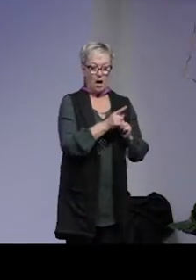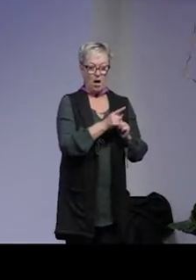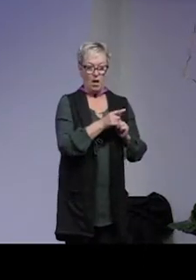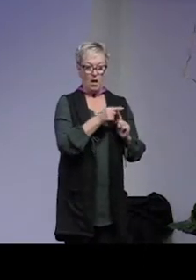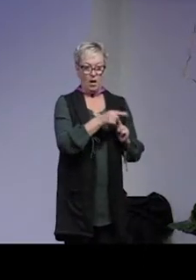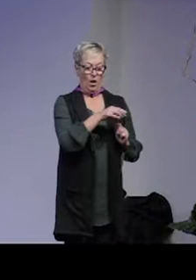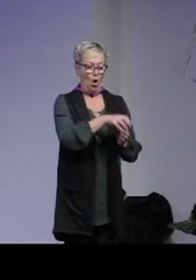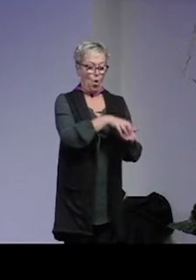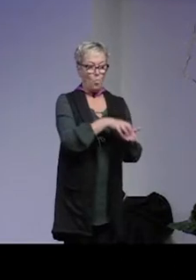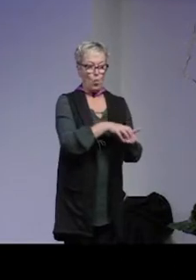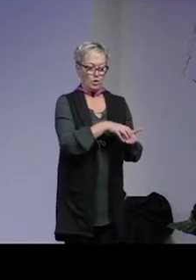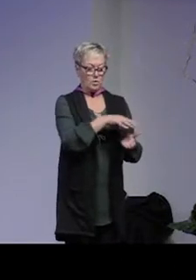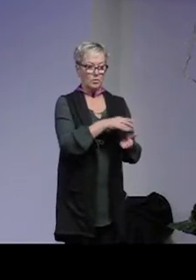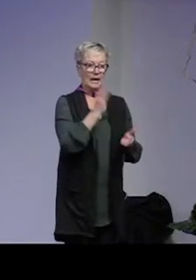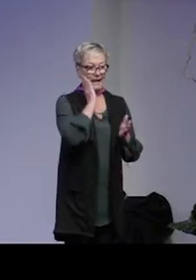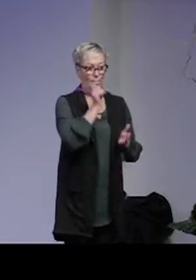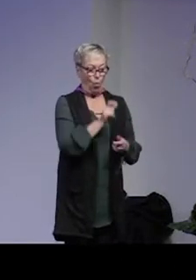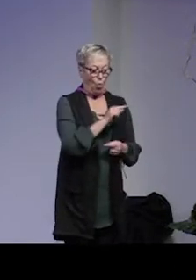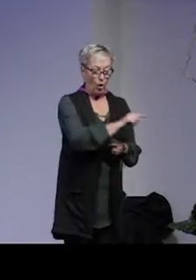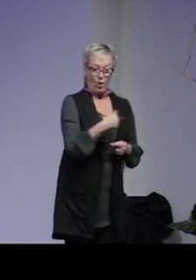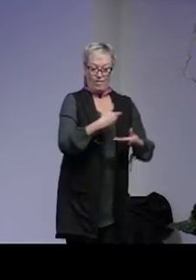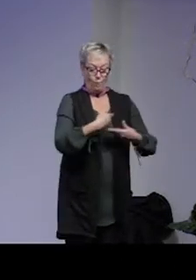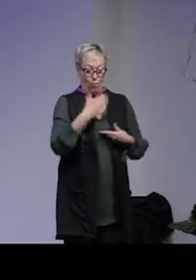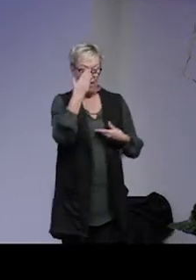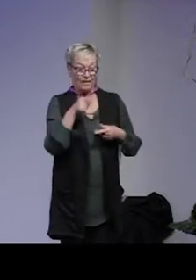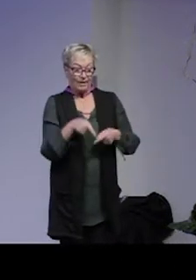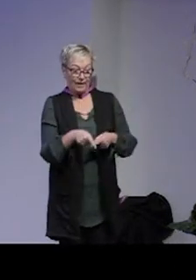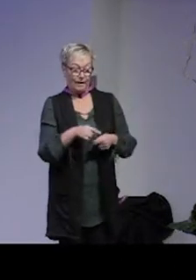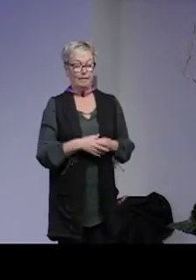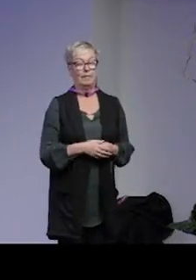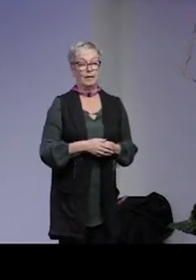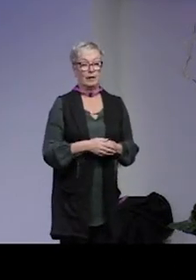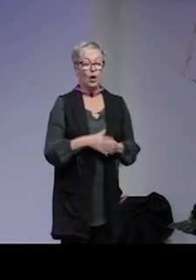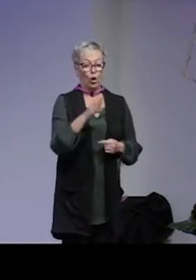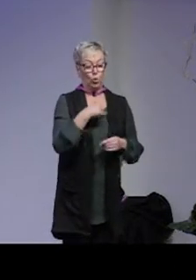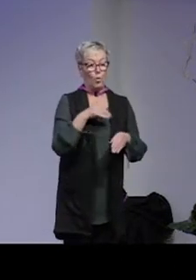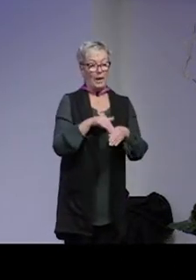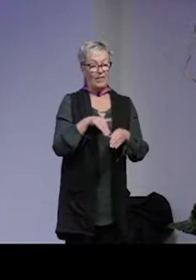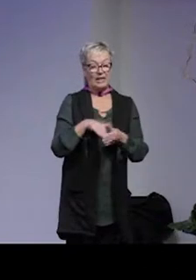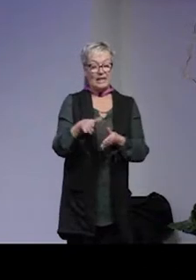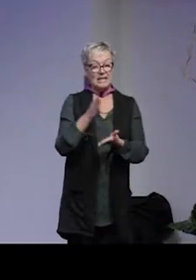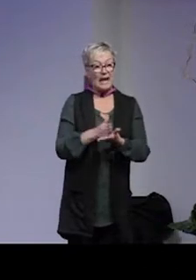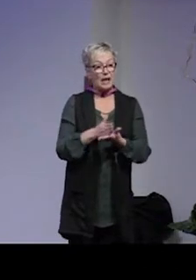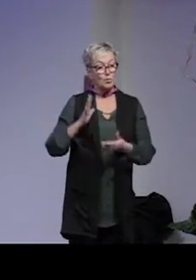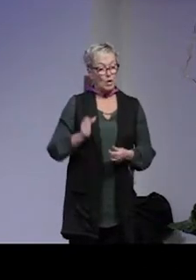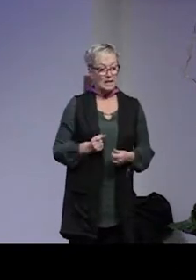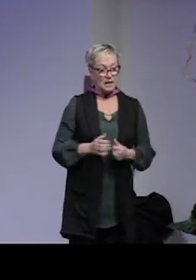kommuninvånarna som åkte hit och då när vi får den informationen då meddelar vi det till säkerhetspolisen men det kan ju vara